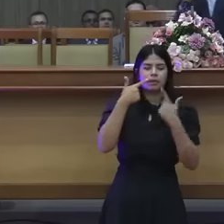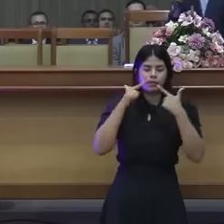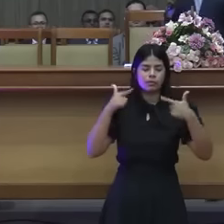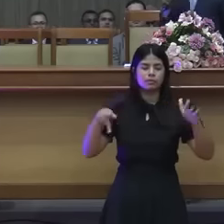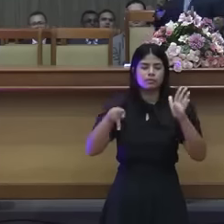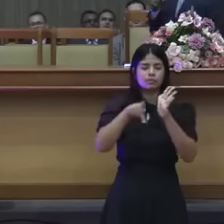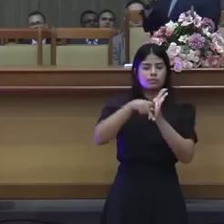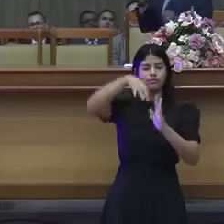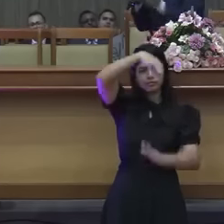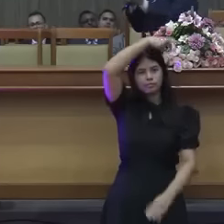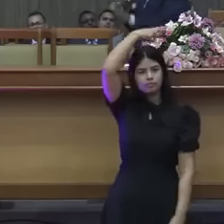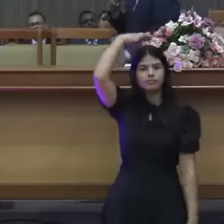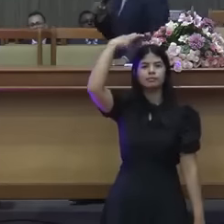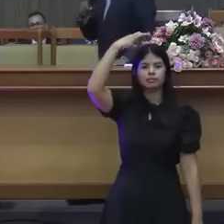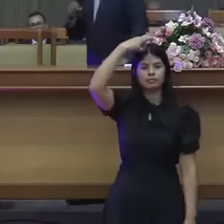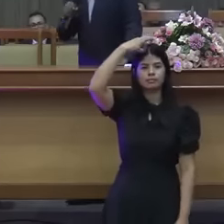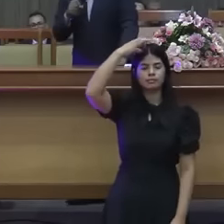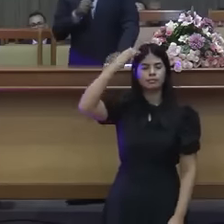Oh, glória!